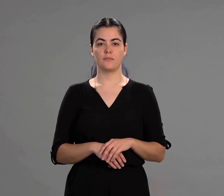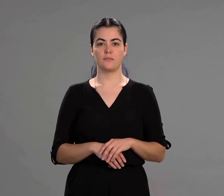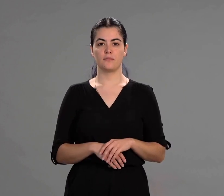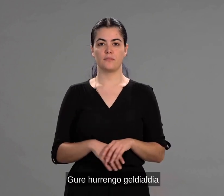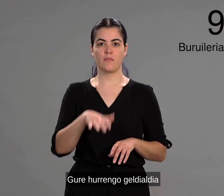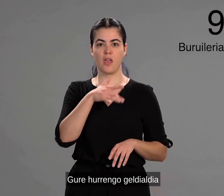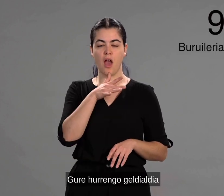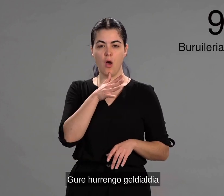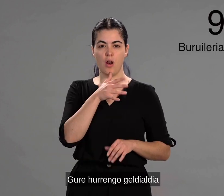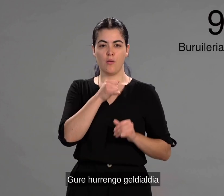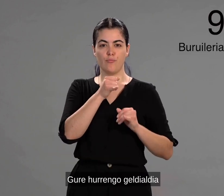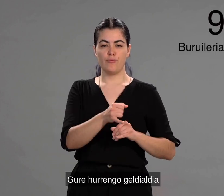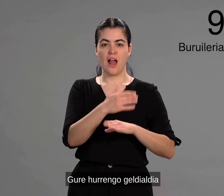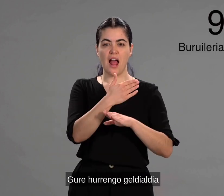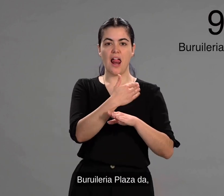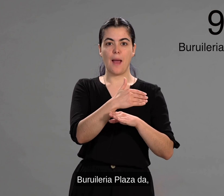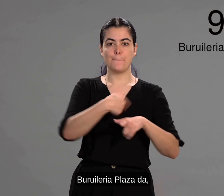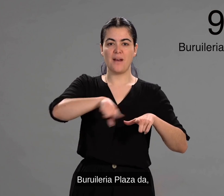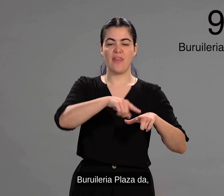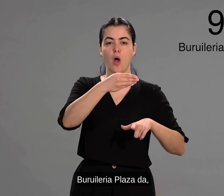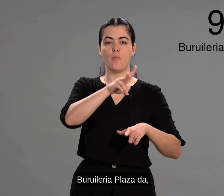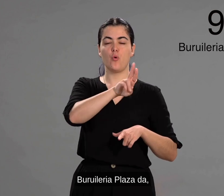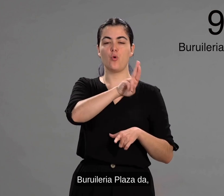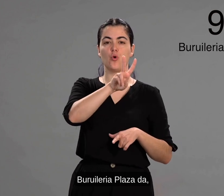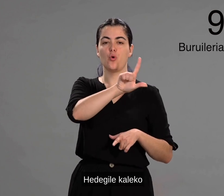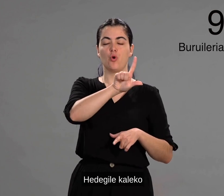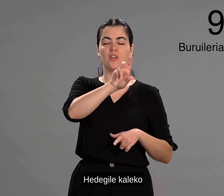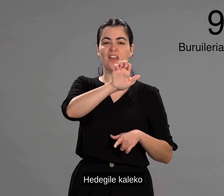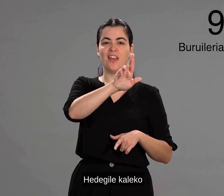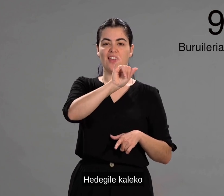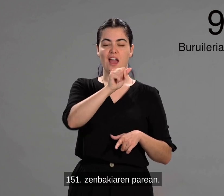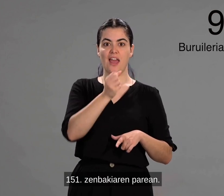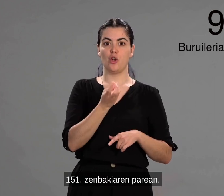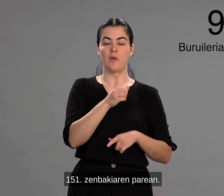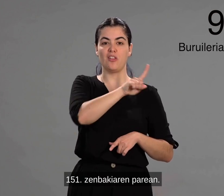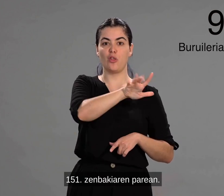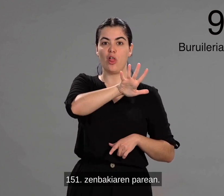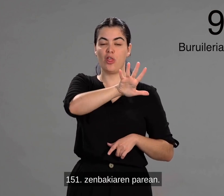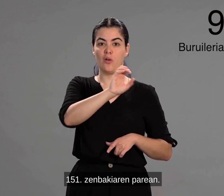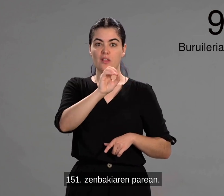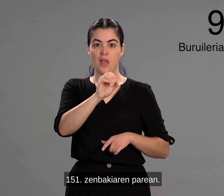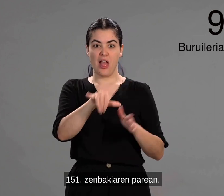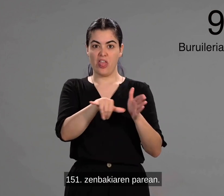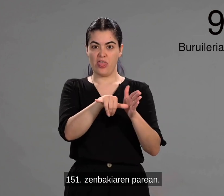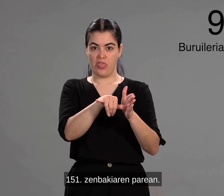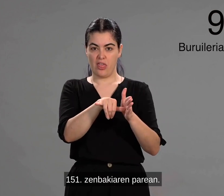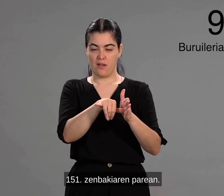Gure hurrengo geldi aldia, buru ijeria plaza da, edegile kaleko eunda berrogeita margarren zenbakiaren parean.